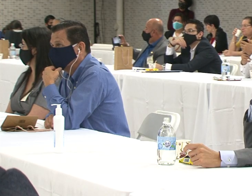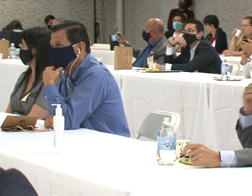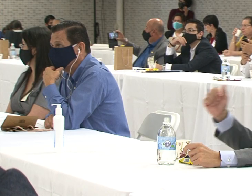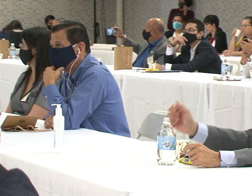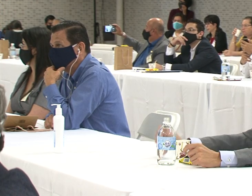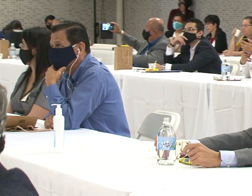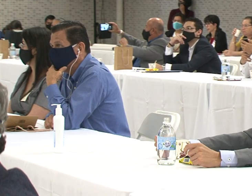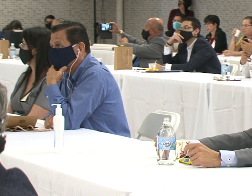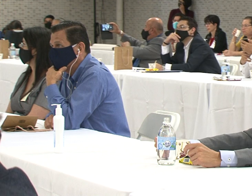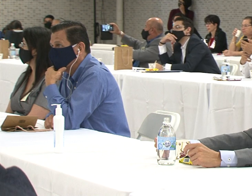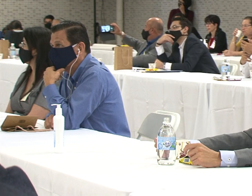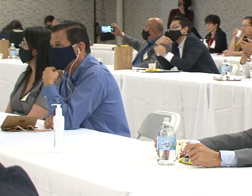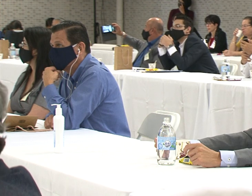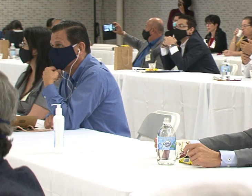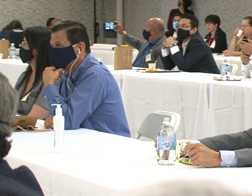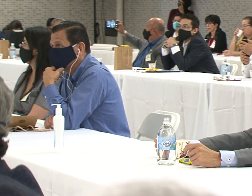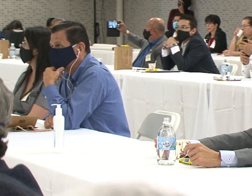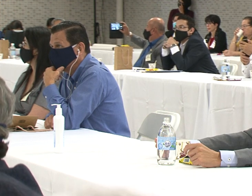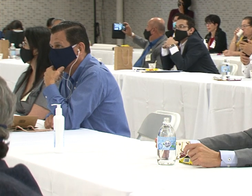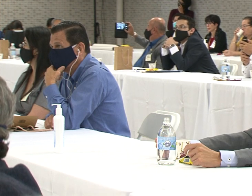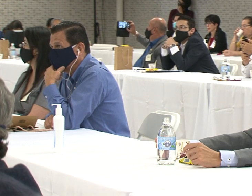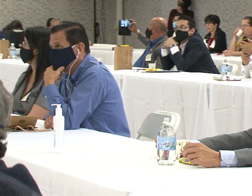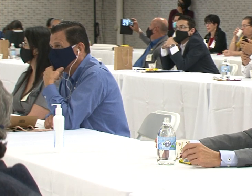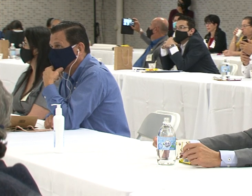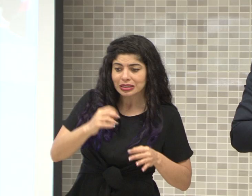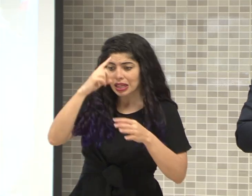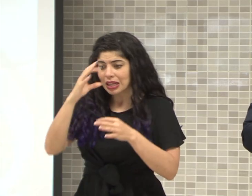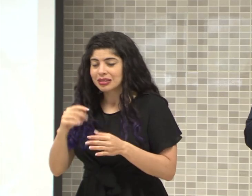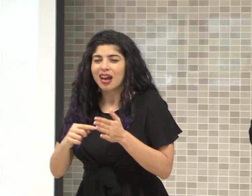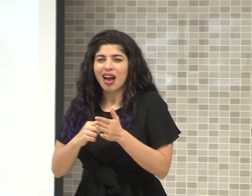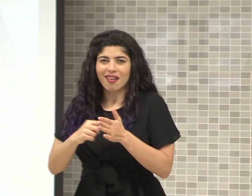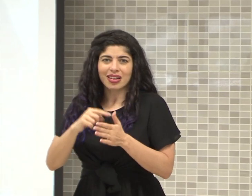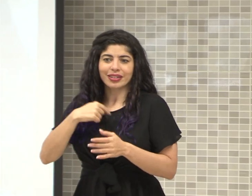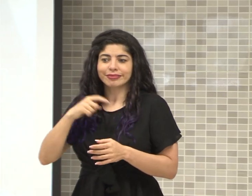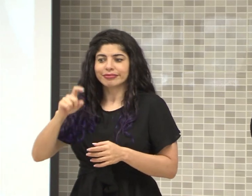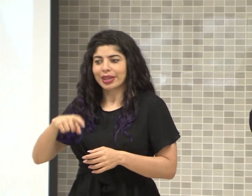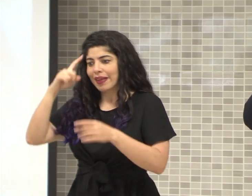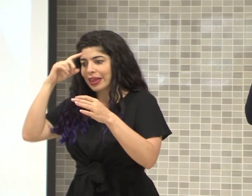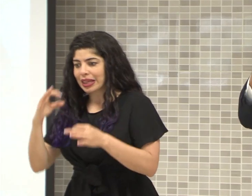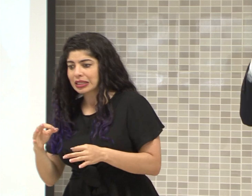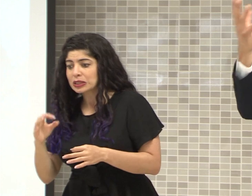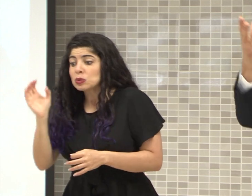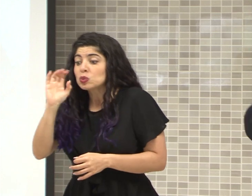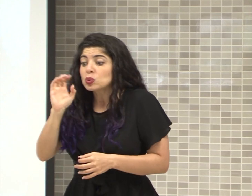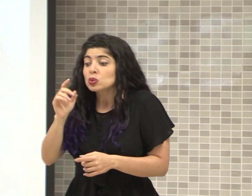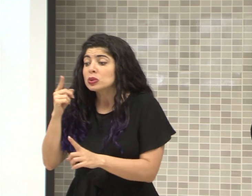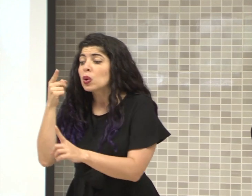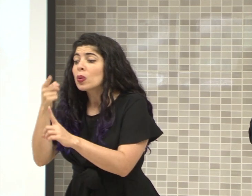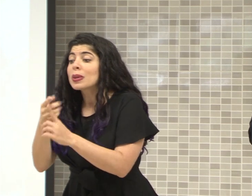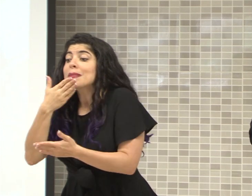Porque a lo largo, el ejercicio de gobernar, es decidir, y hay veces que toca, hacer esas decisiones. Buscando ese bien común,